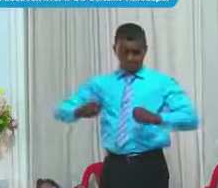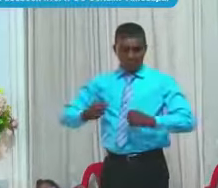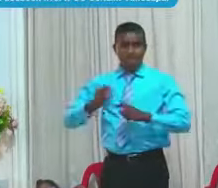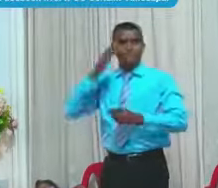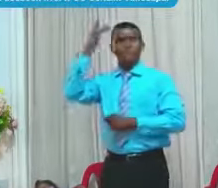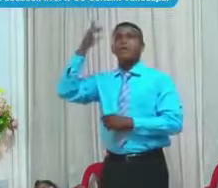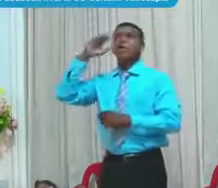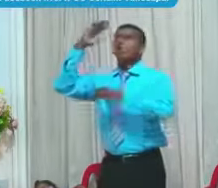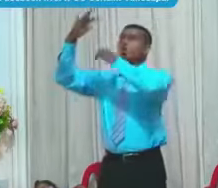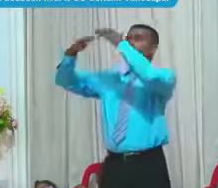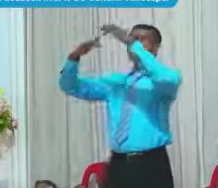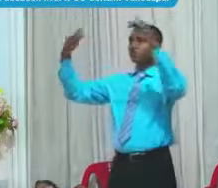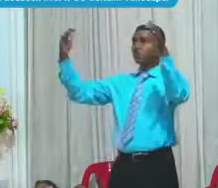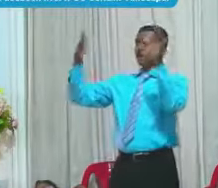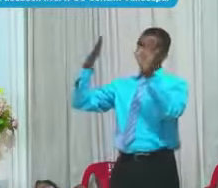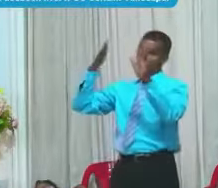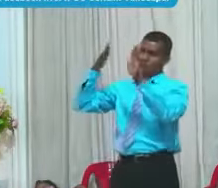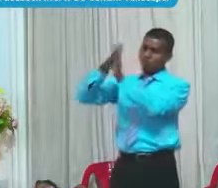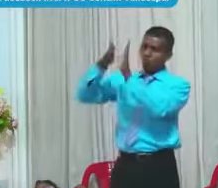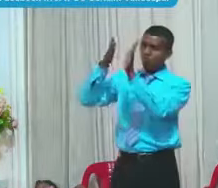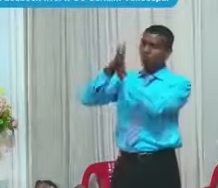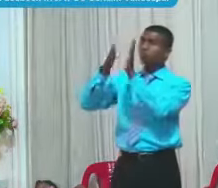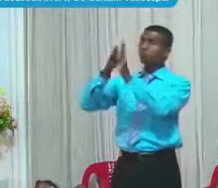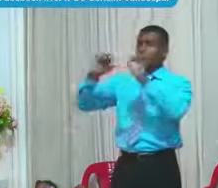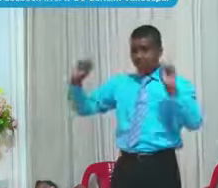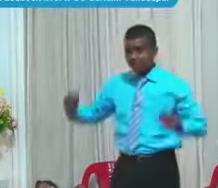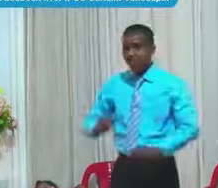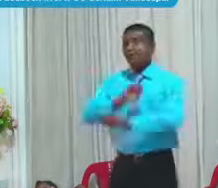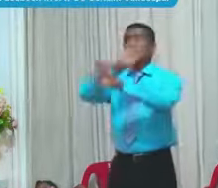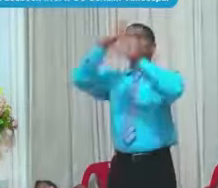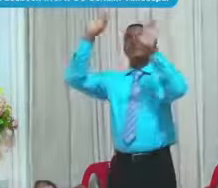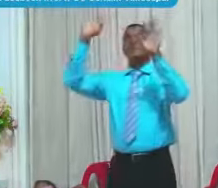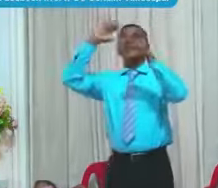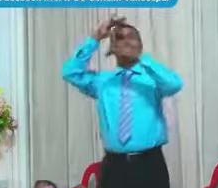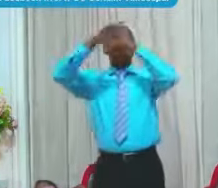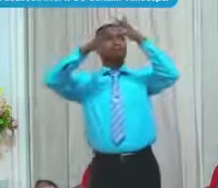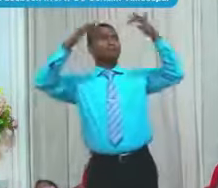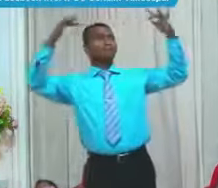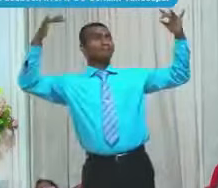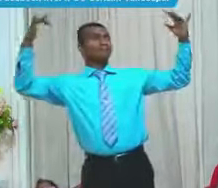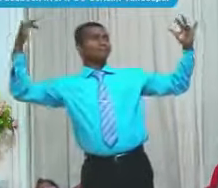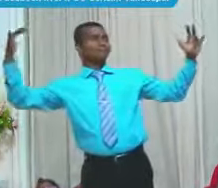Cuentan la gloria De Dios El firmamento Anuncia la obra De sus manos